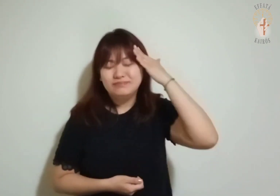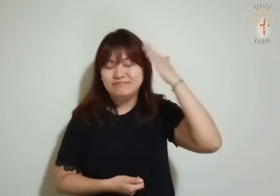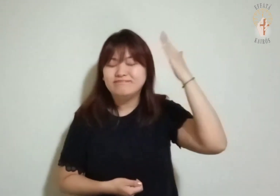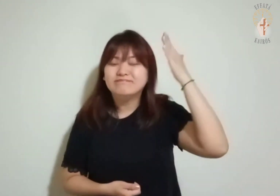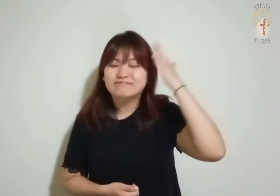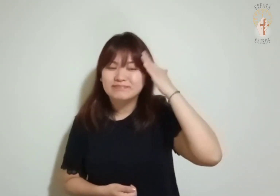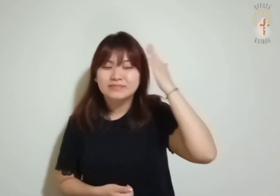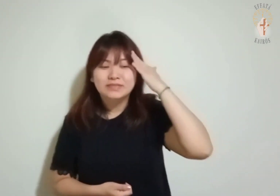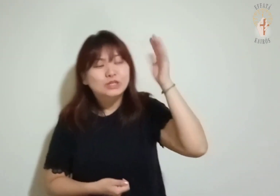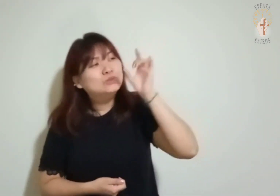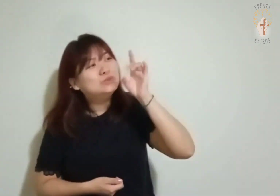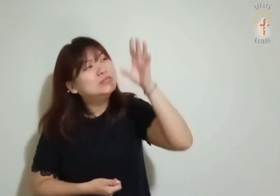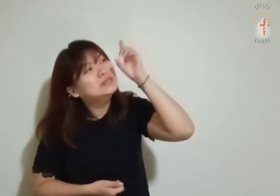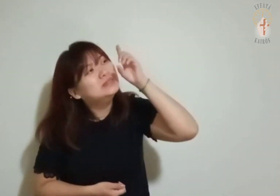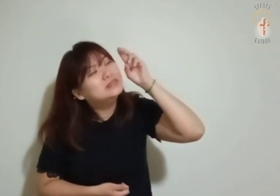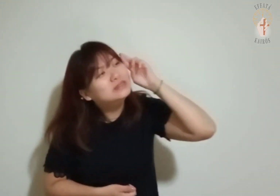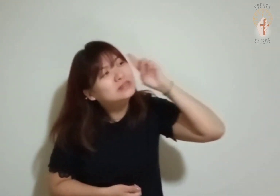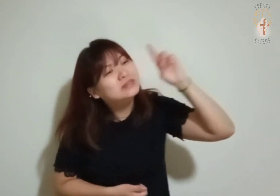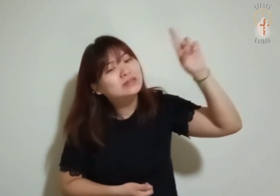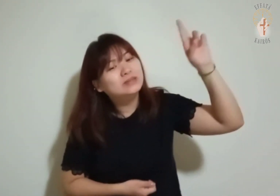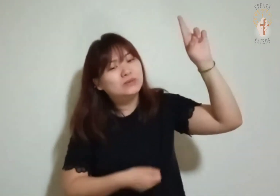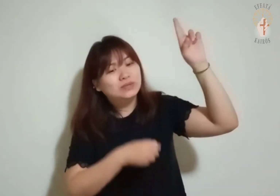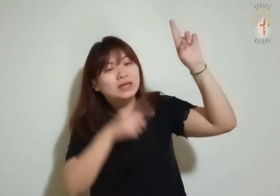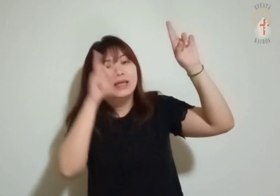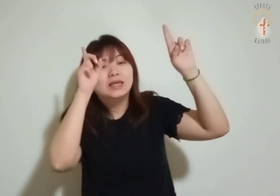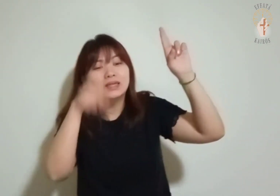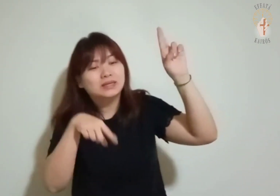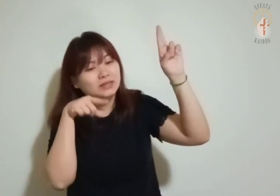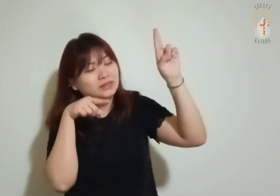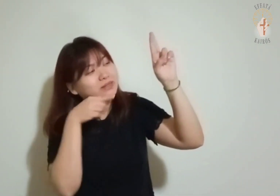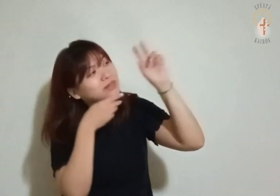Sabei que o Senhor, só Ele é Deus.